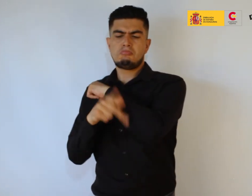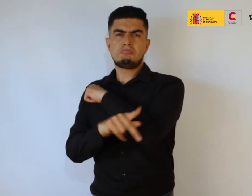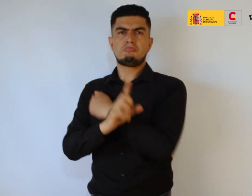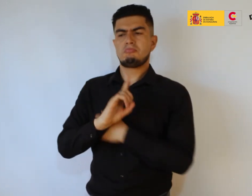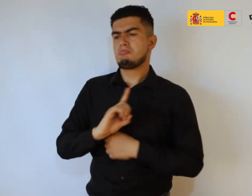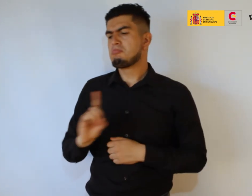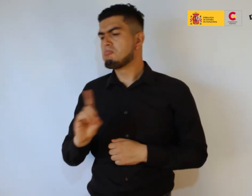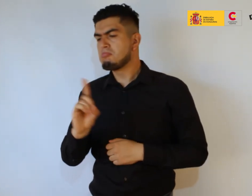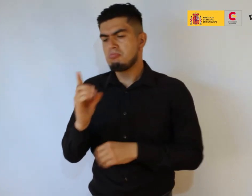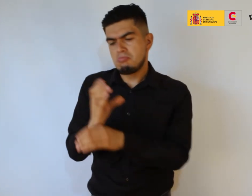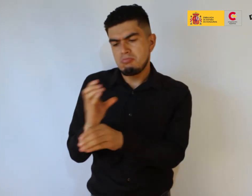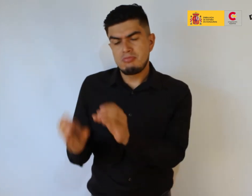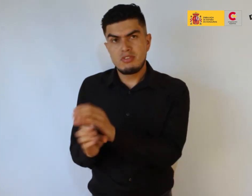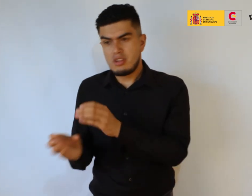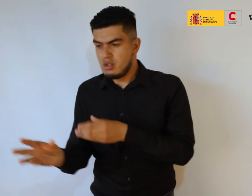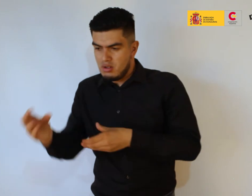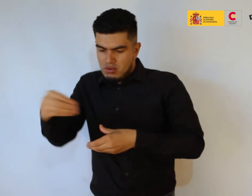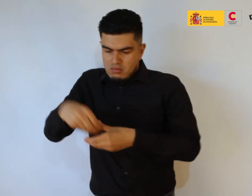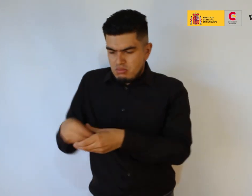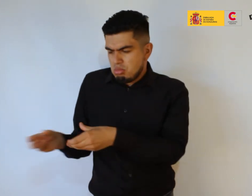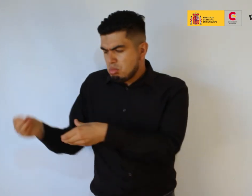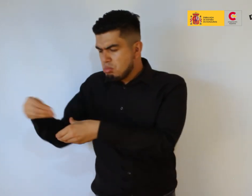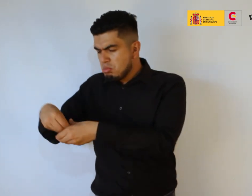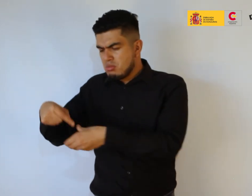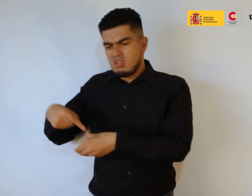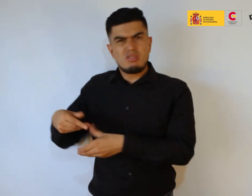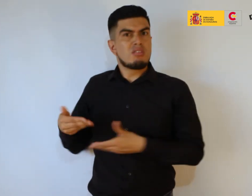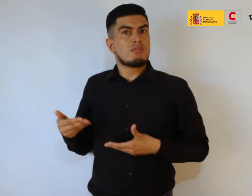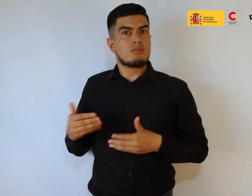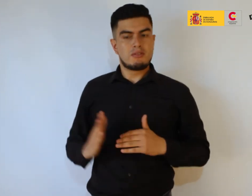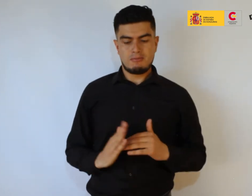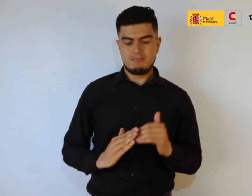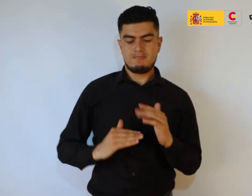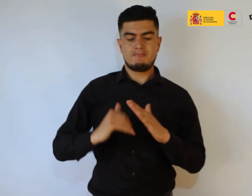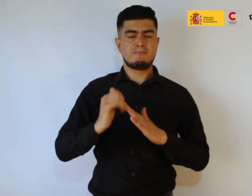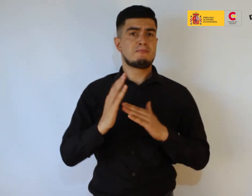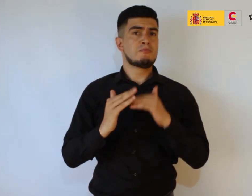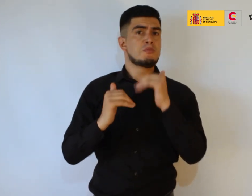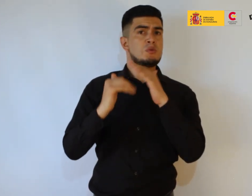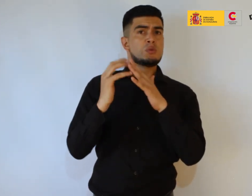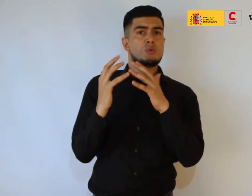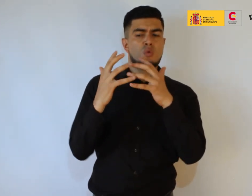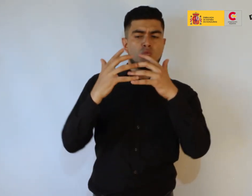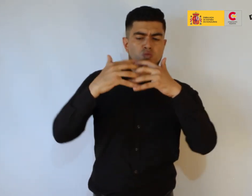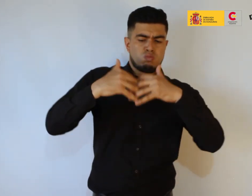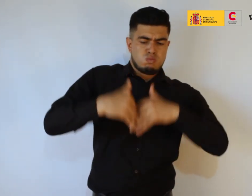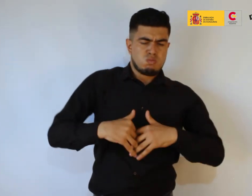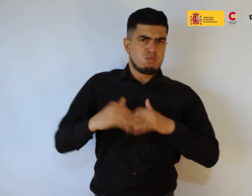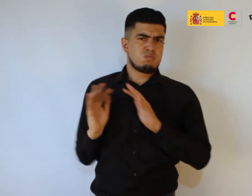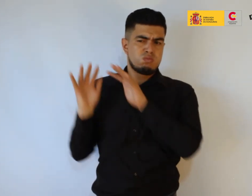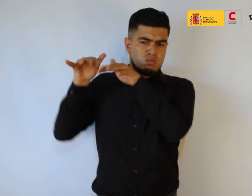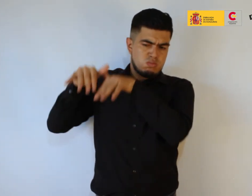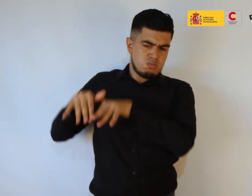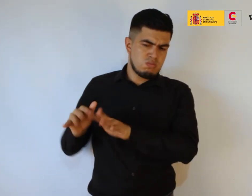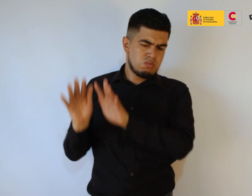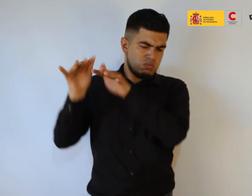esparcidos por la playa de edificios que han sufrido el declive por esta problemática que ya hacen muchos ellos debajo